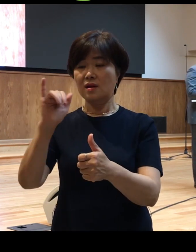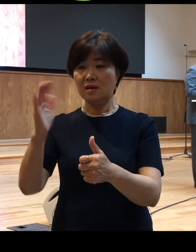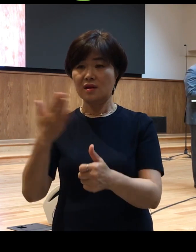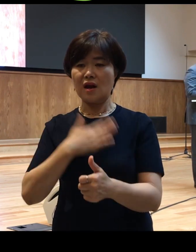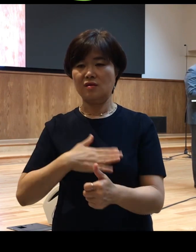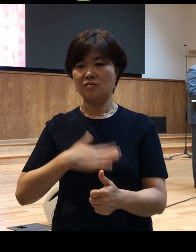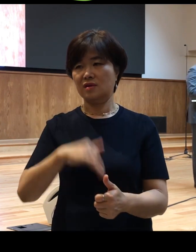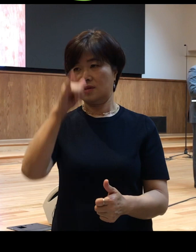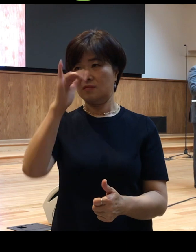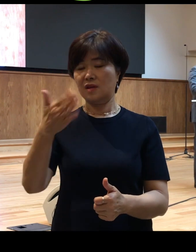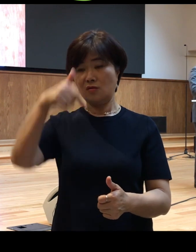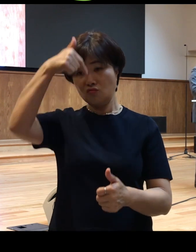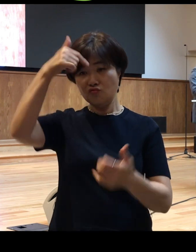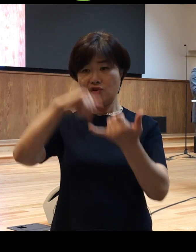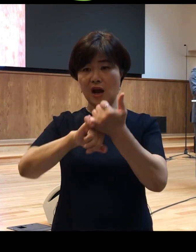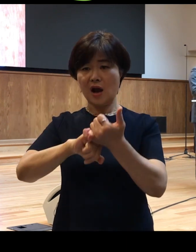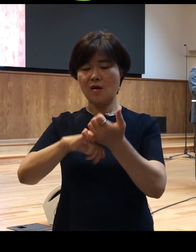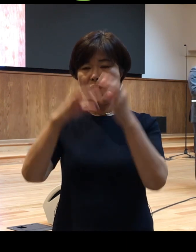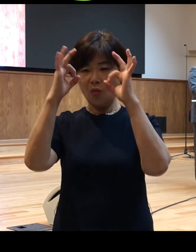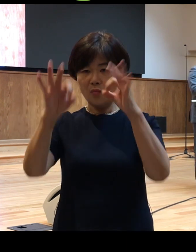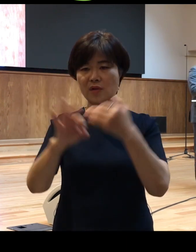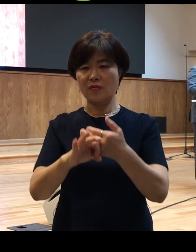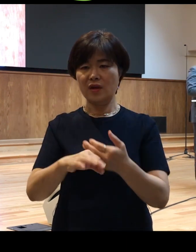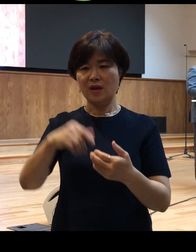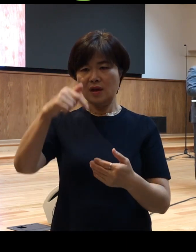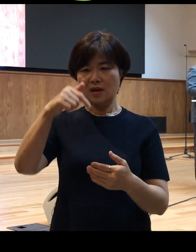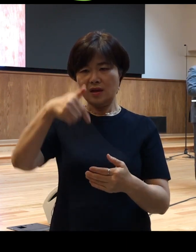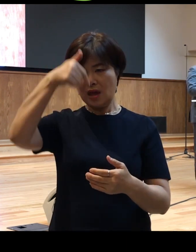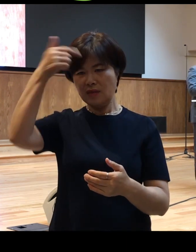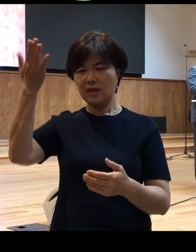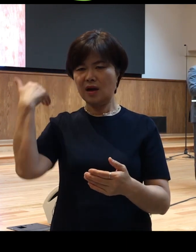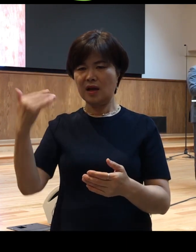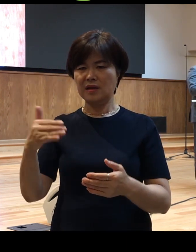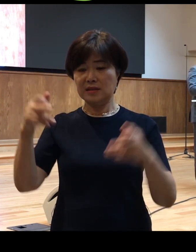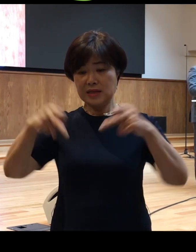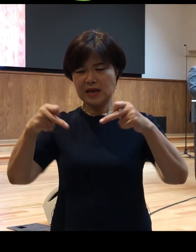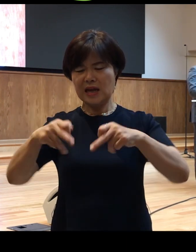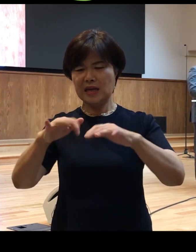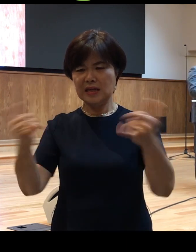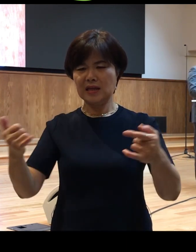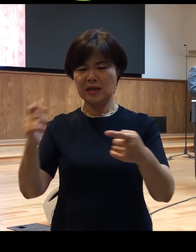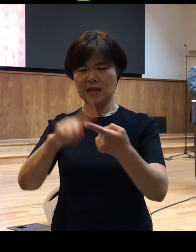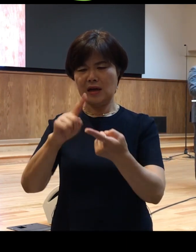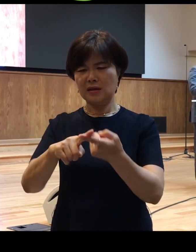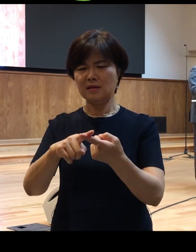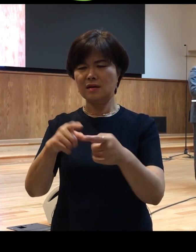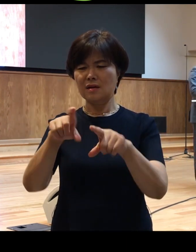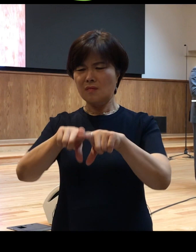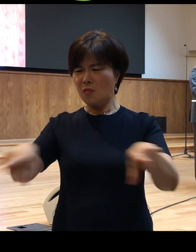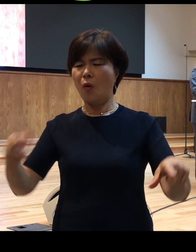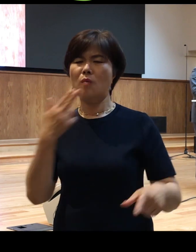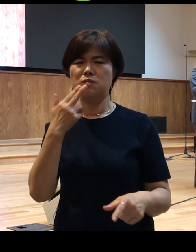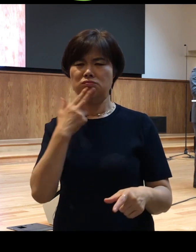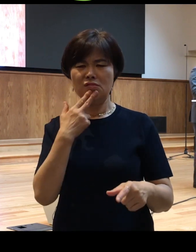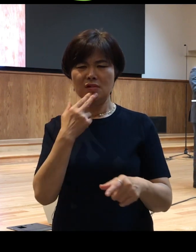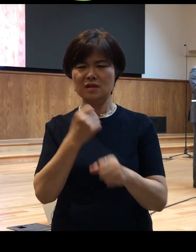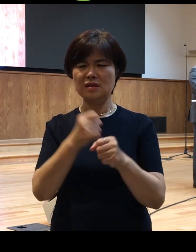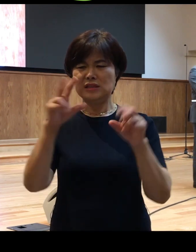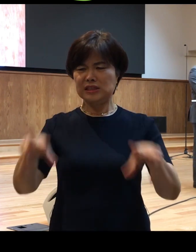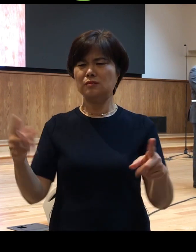고대 사회에 장애인에 대한 편견과 차별이 현대 사회보다 정말 비교할 수